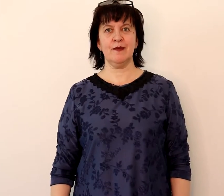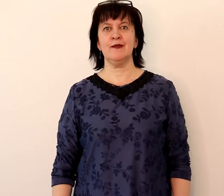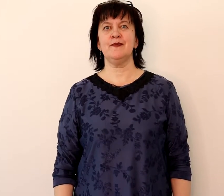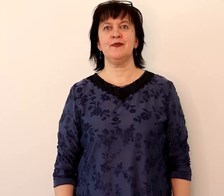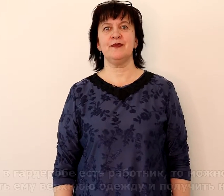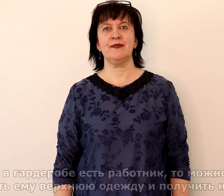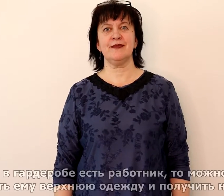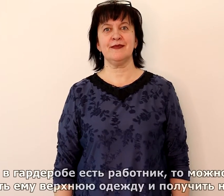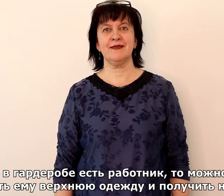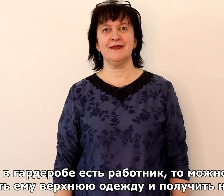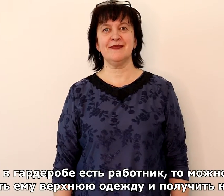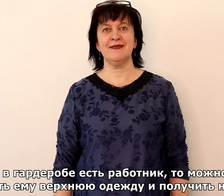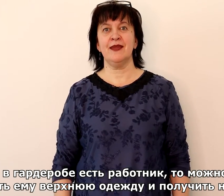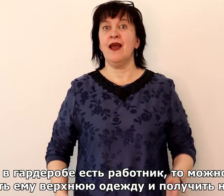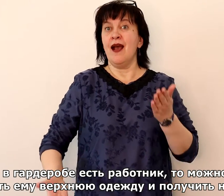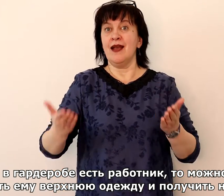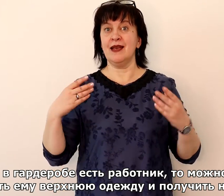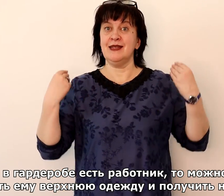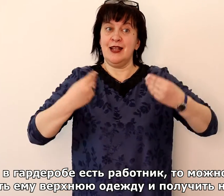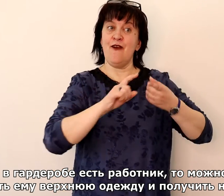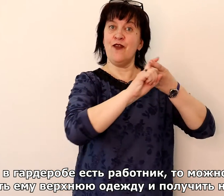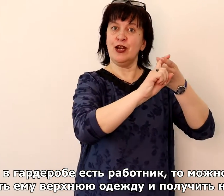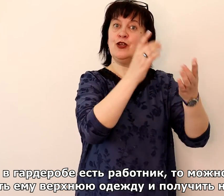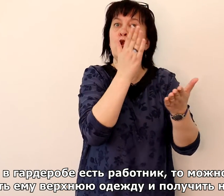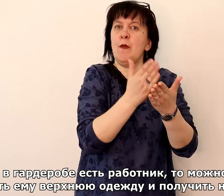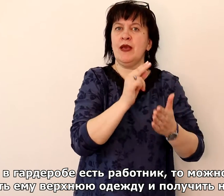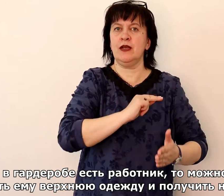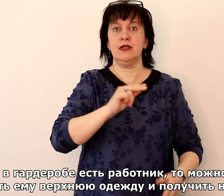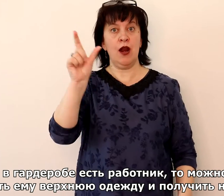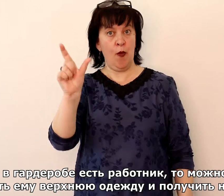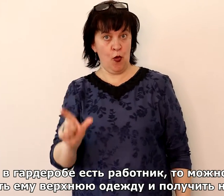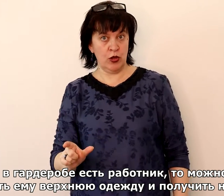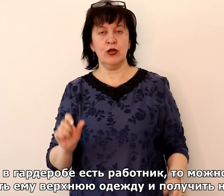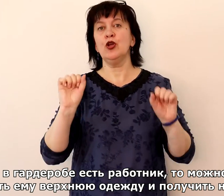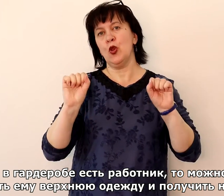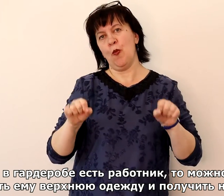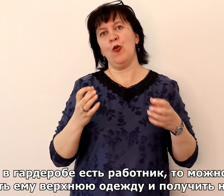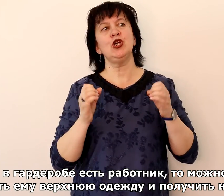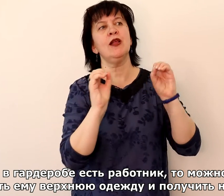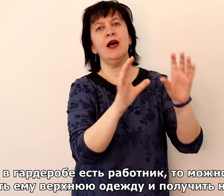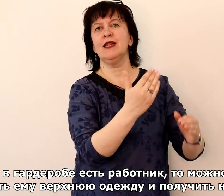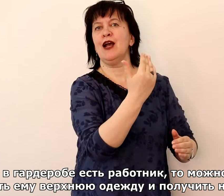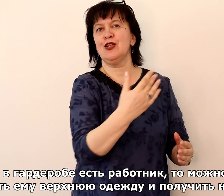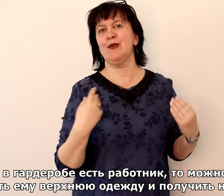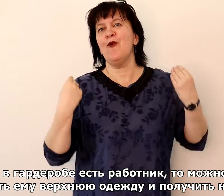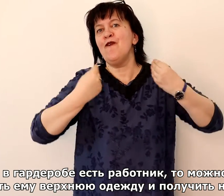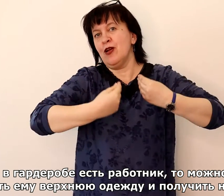Если в гардеробе есть работник, то можно отдать ему верхнюю одежду и получить